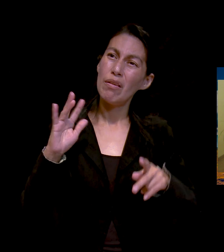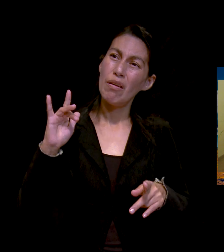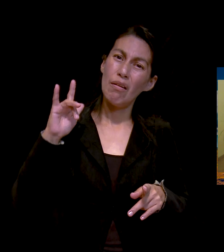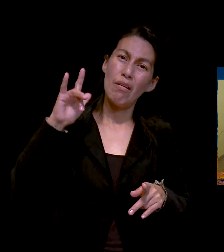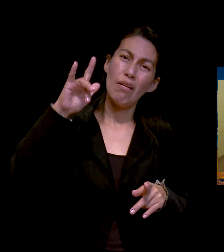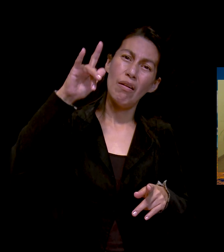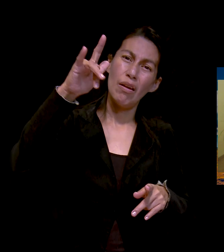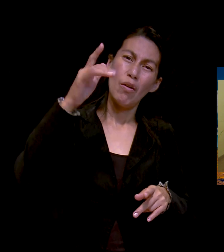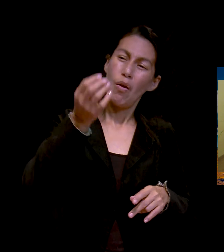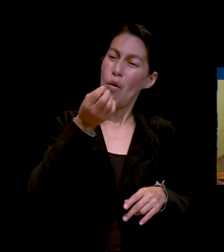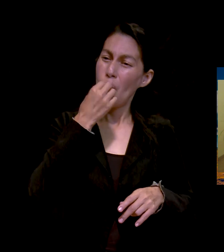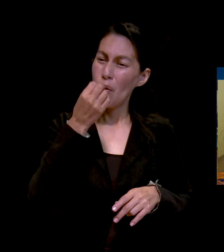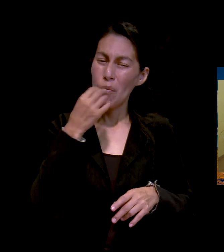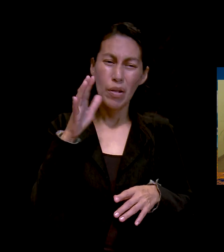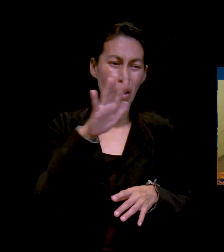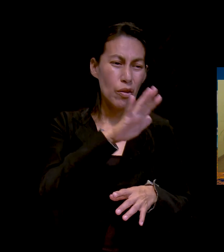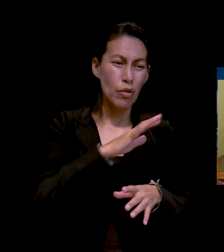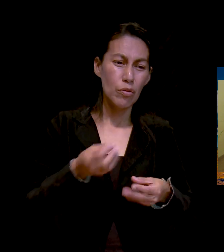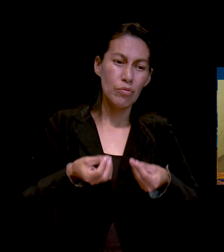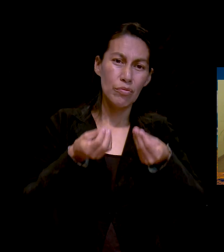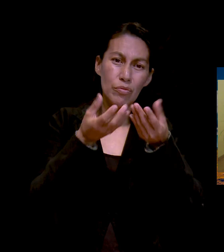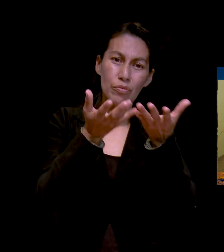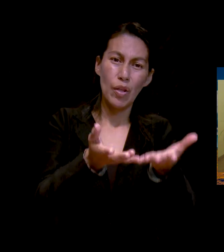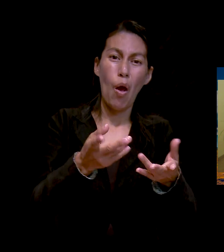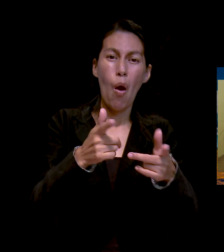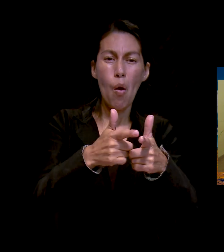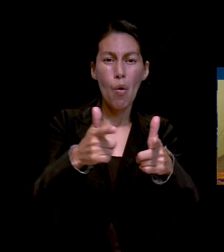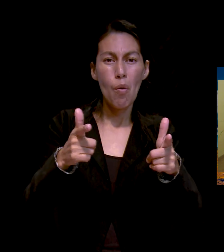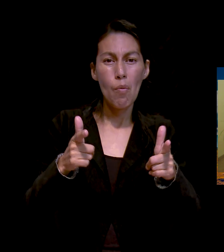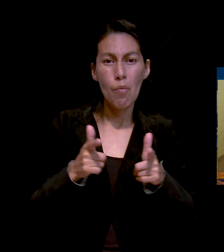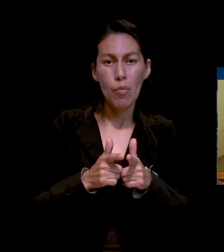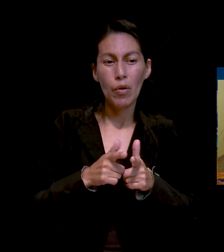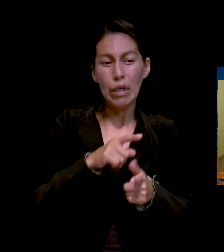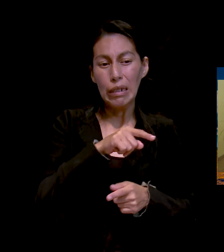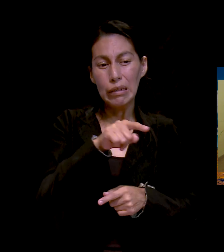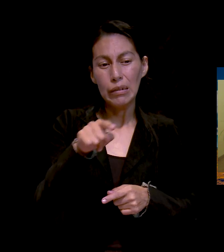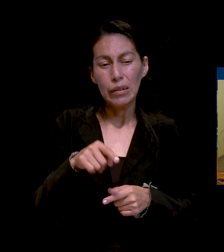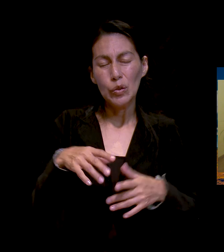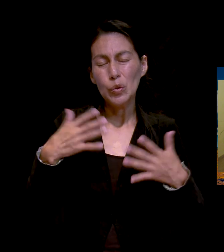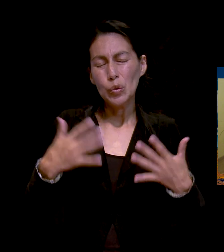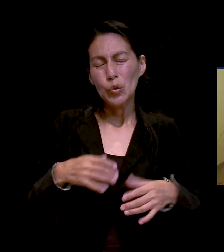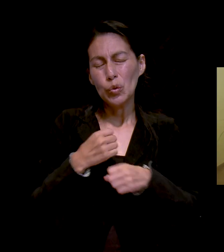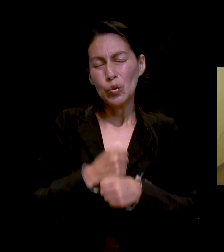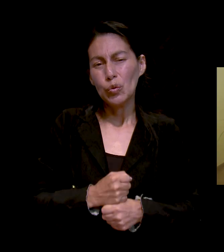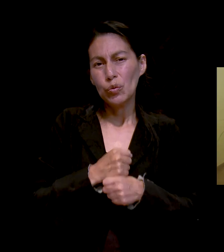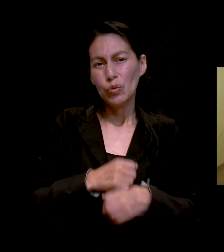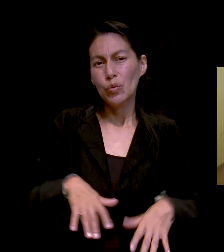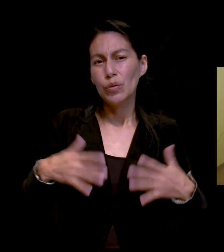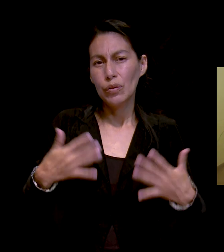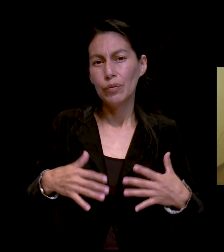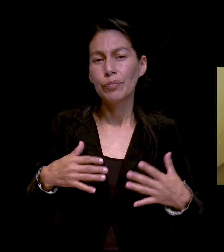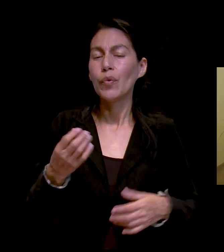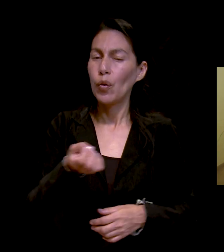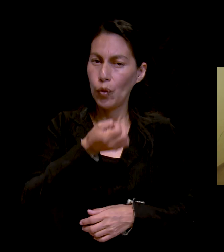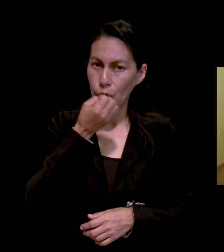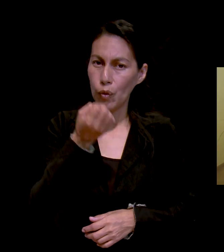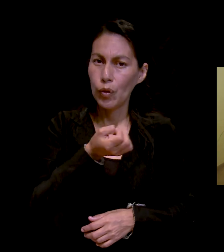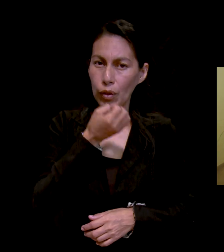alimentos para este grupo vulnerable. Vamos a estar orando, linda, por esta petición